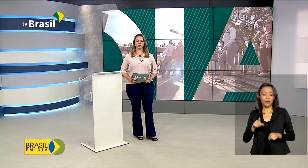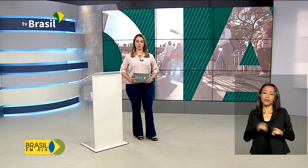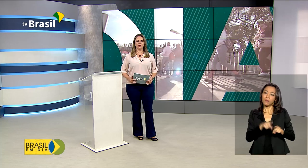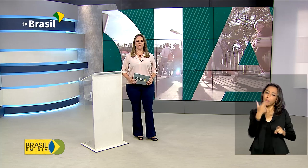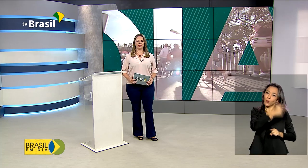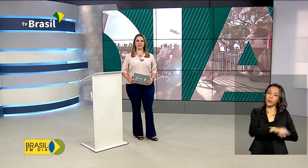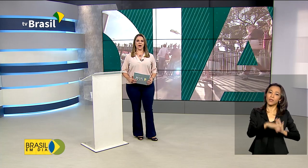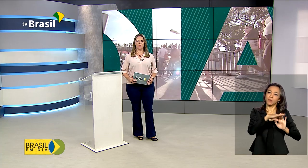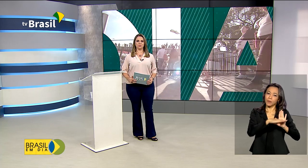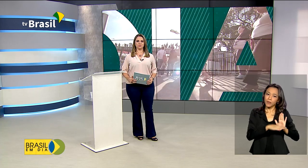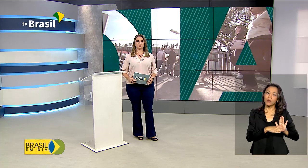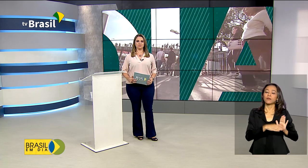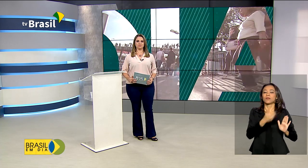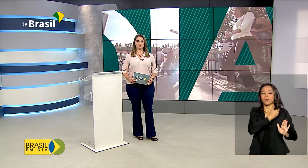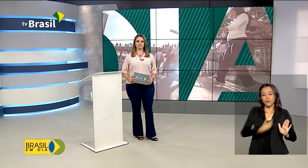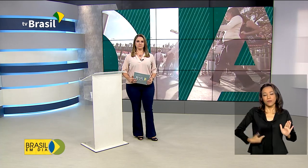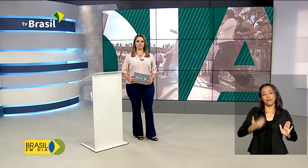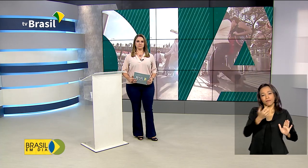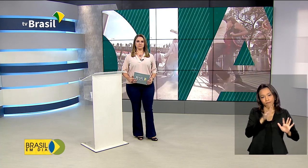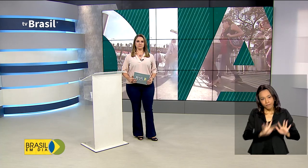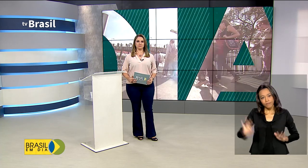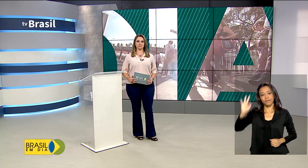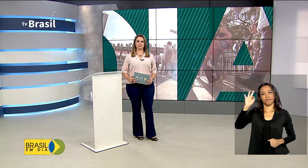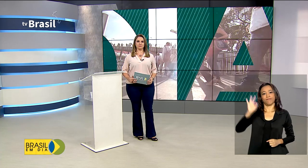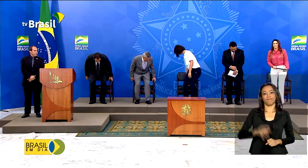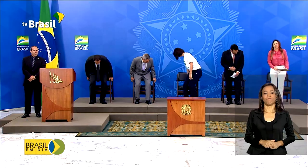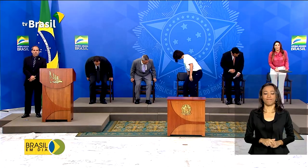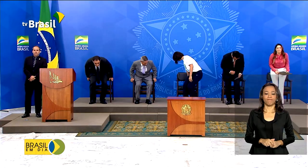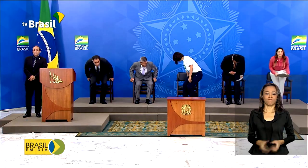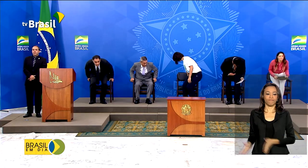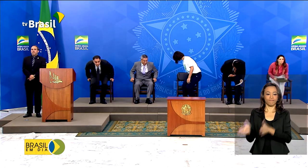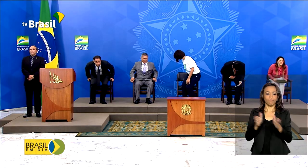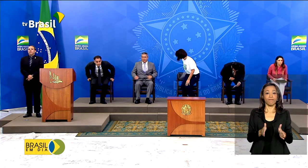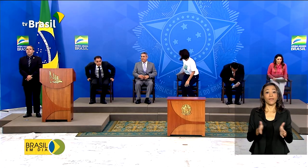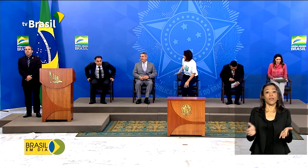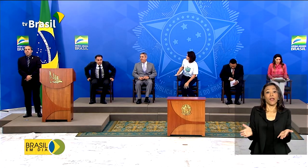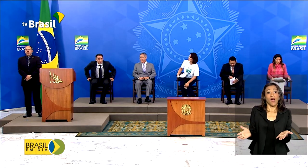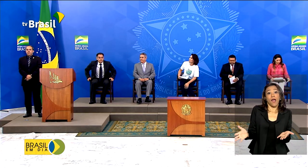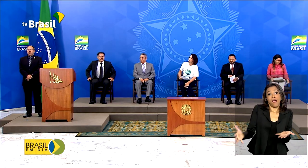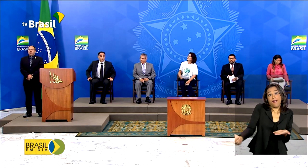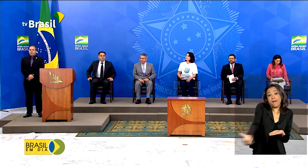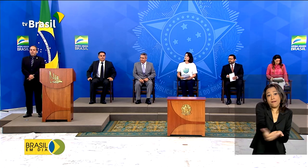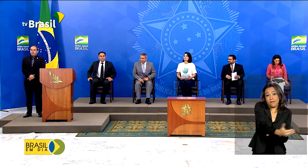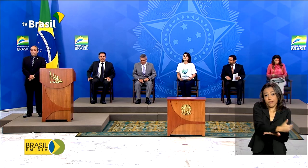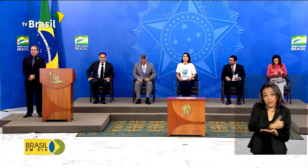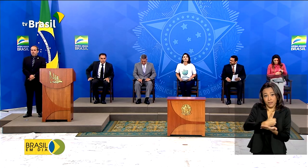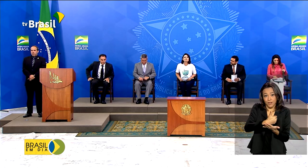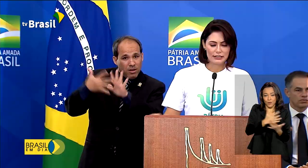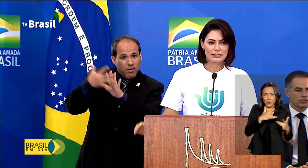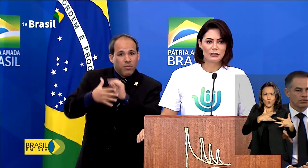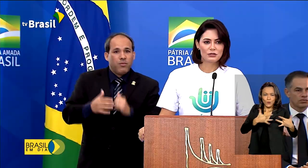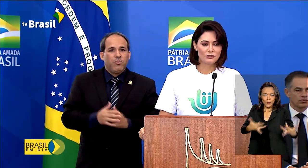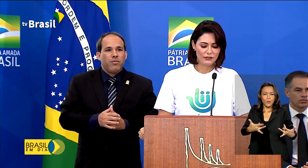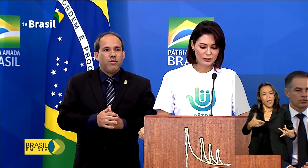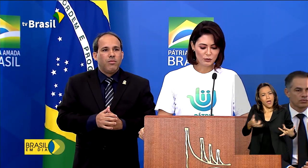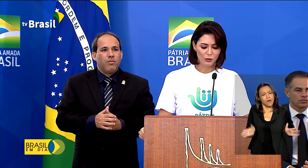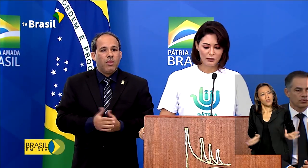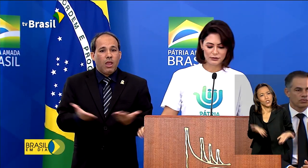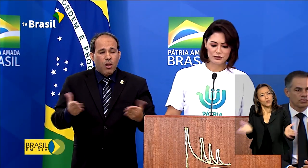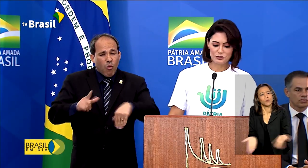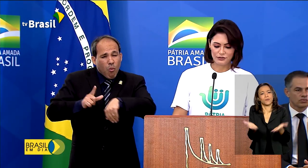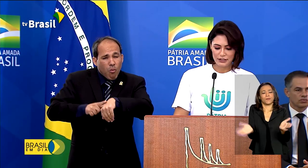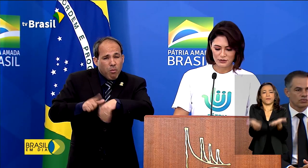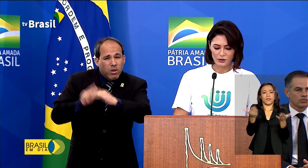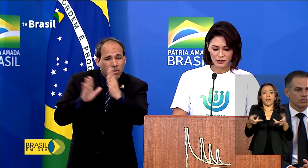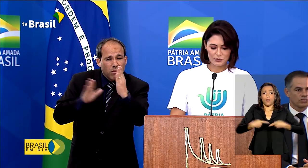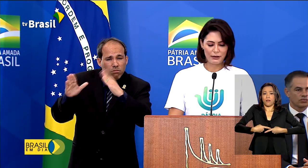Todos do Governo Federal. A arrecadação solidária é uma ação para estimular a solidariedade e